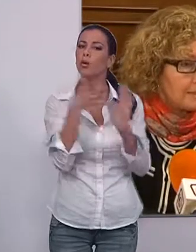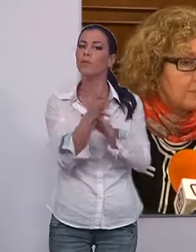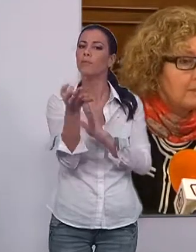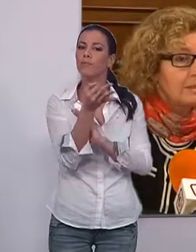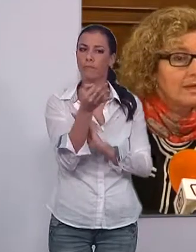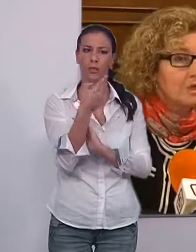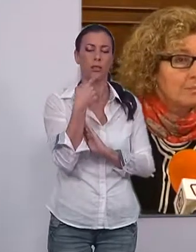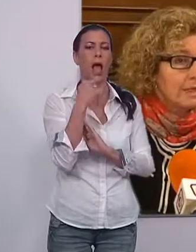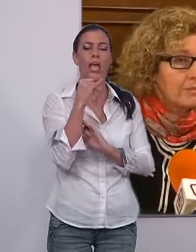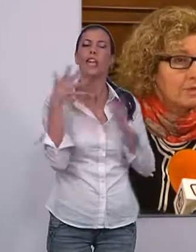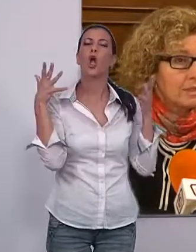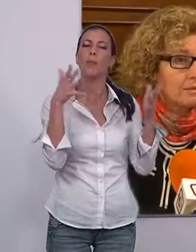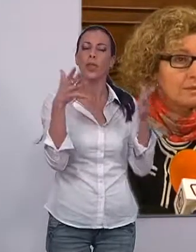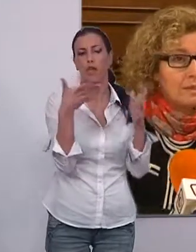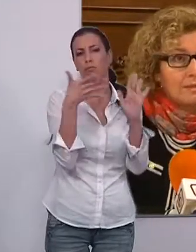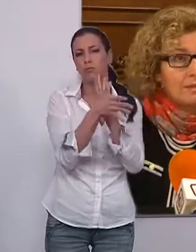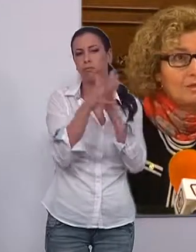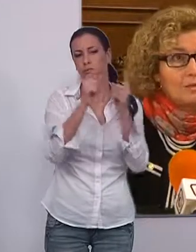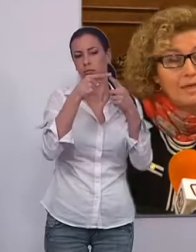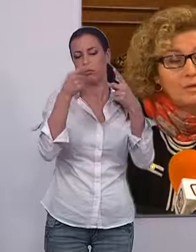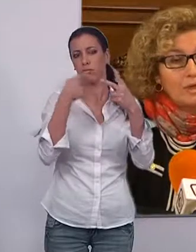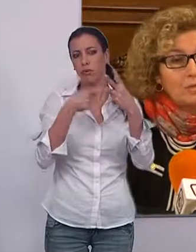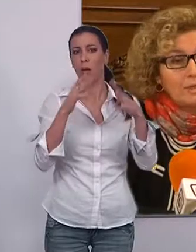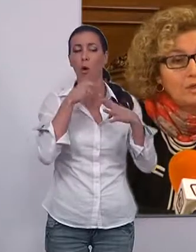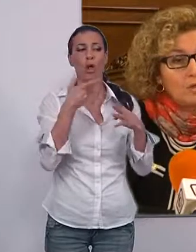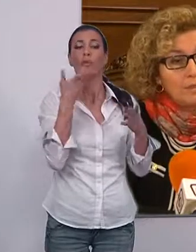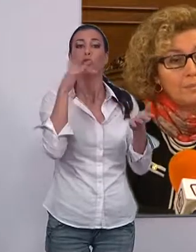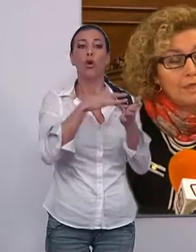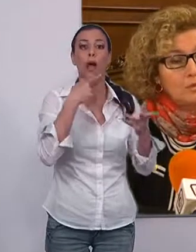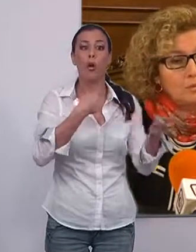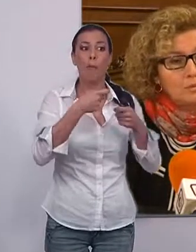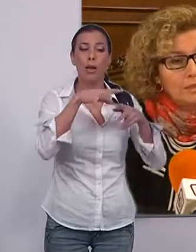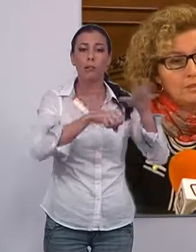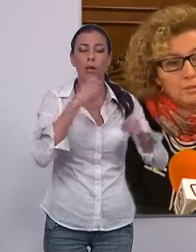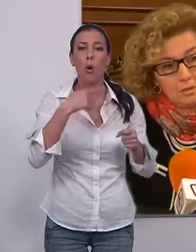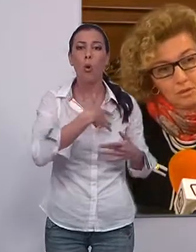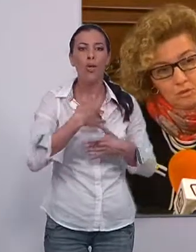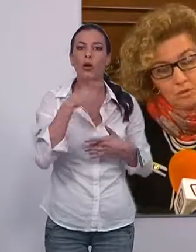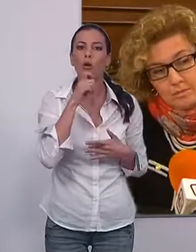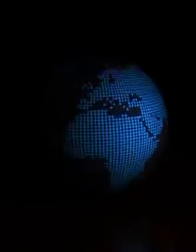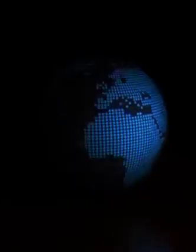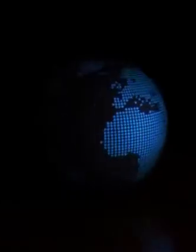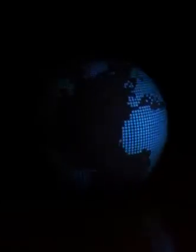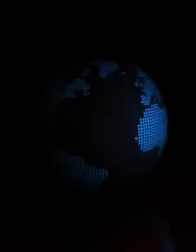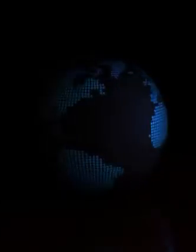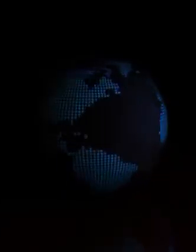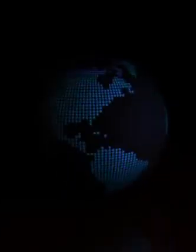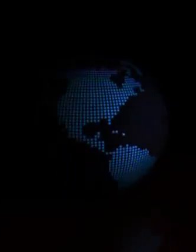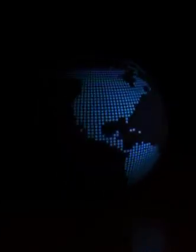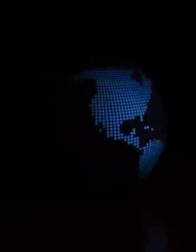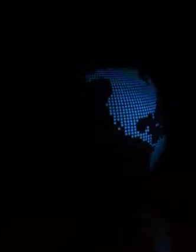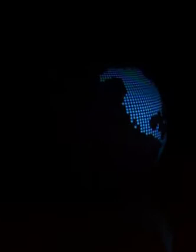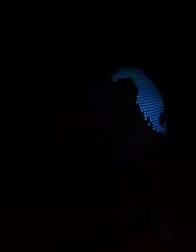ha indicado las recomendaciones que se deben seguir de cara a la compra de juguetes. La